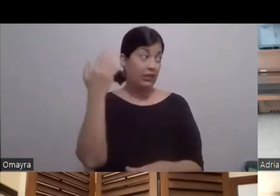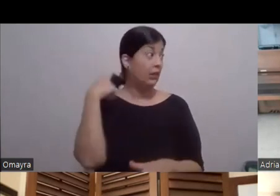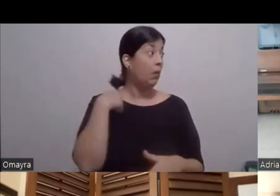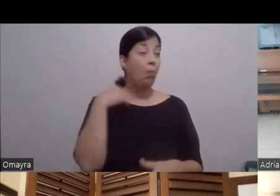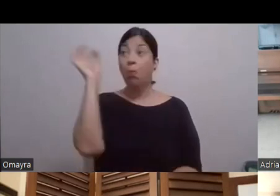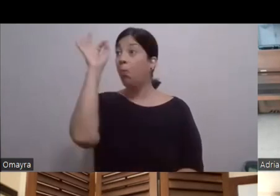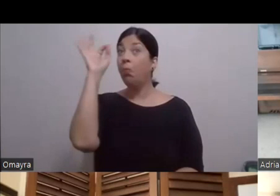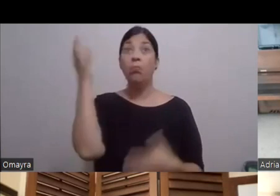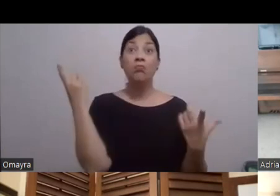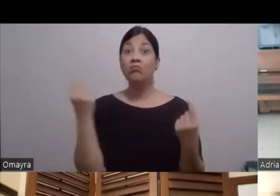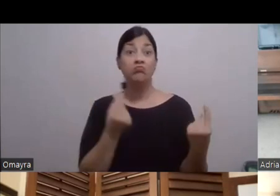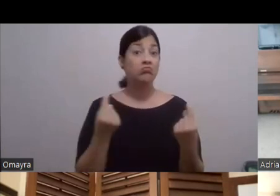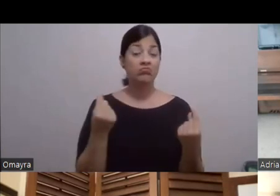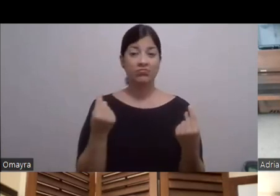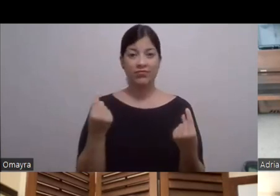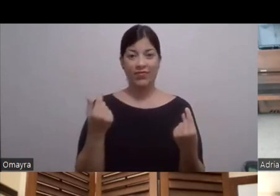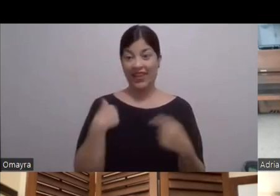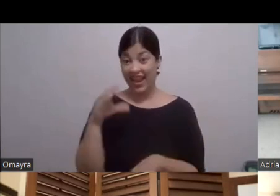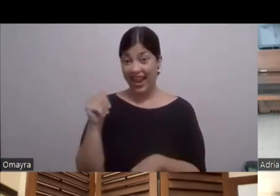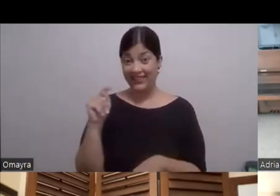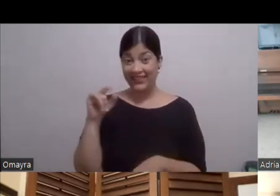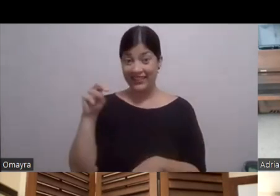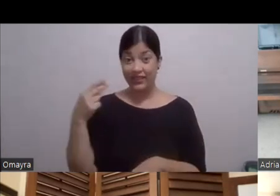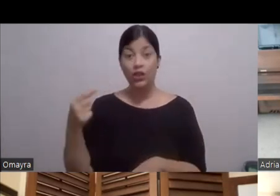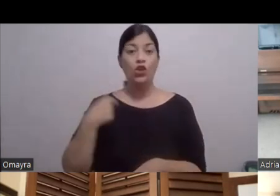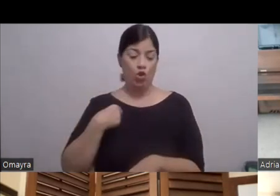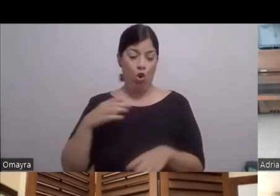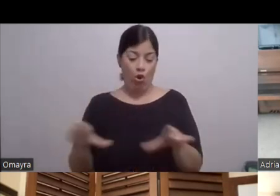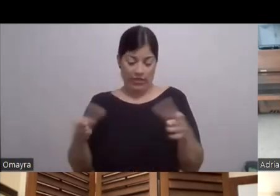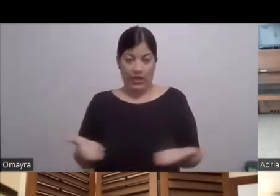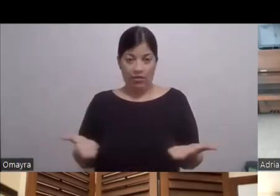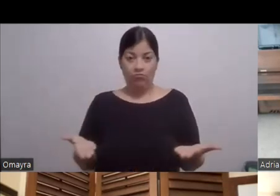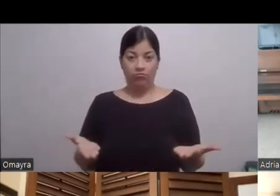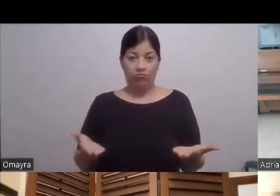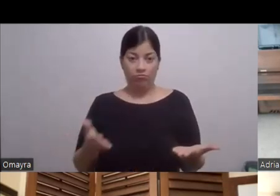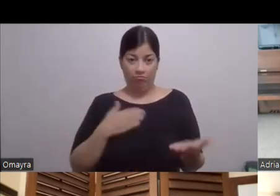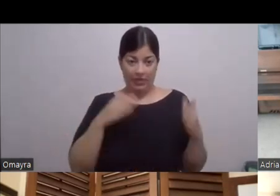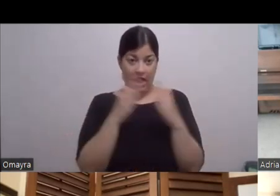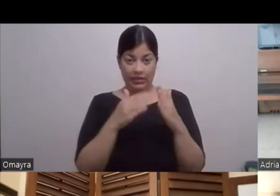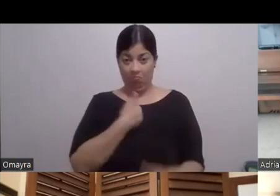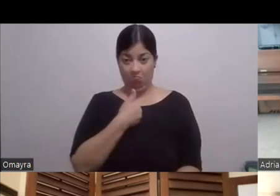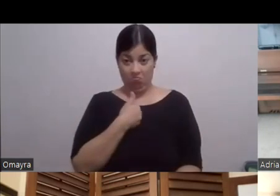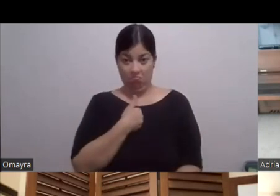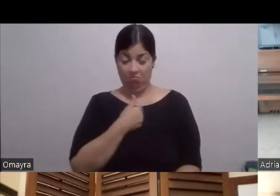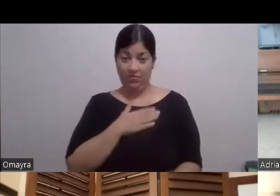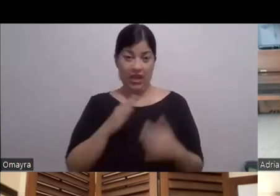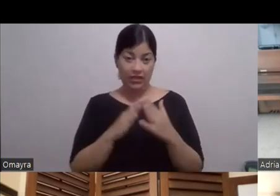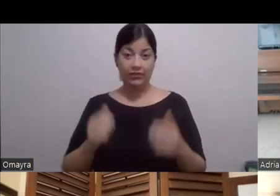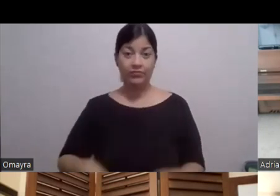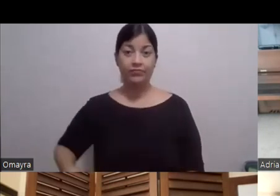Y ese casting Yo lo hice Aquí en mi casa O sea Eso fue El self tape casting Aquí Se filmó acá Pero fue El self tape